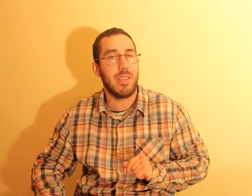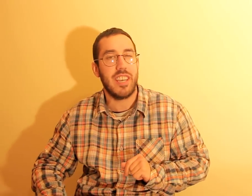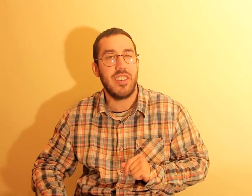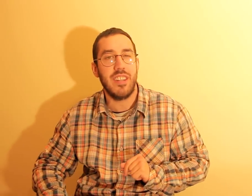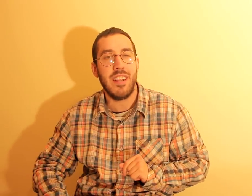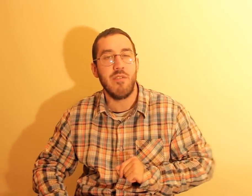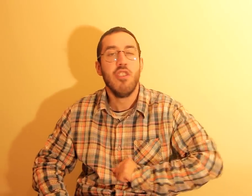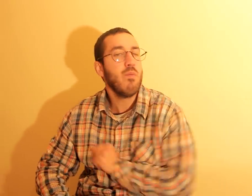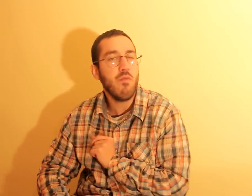passagem de ano.